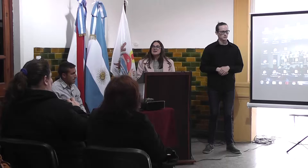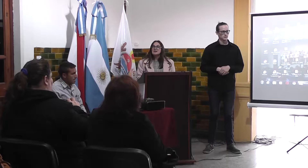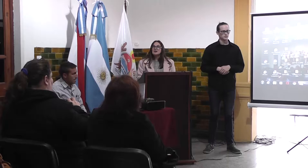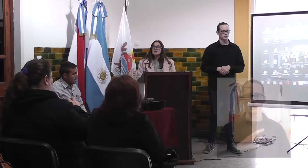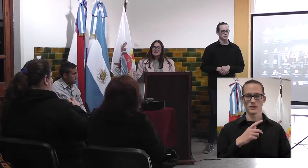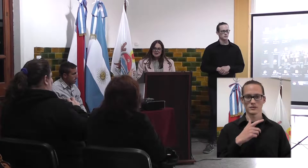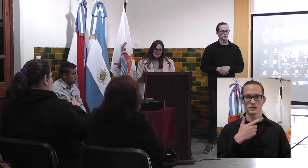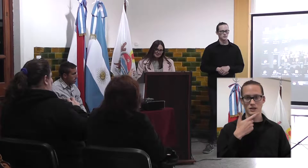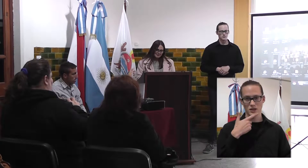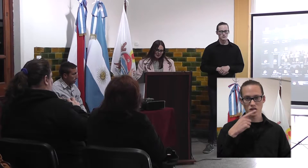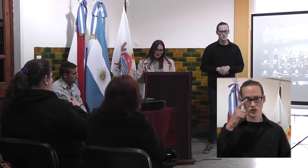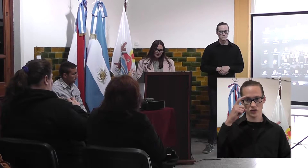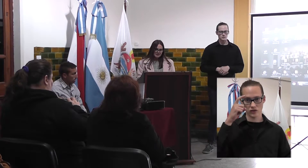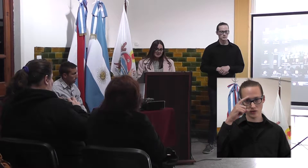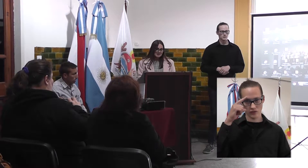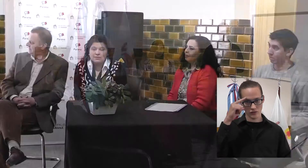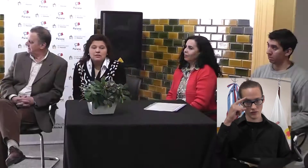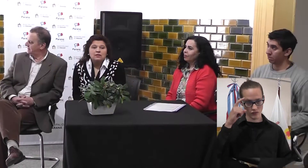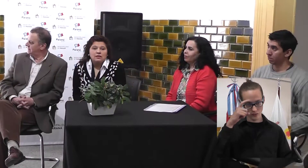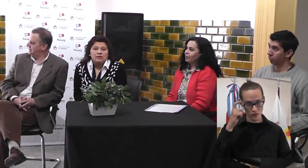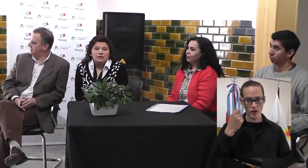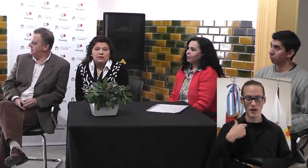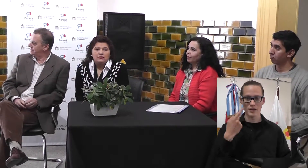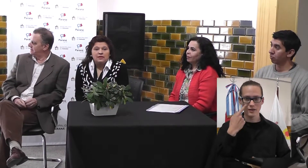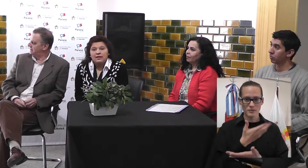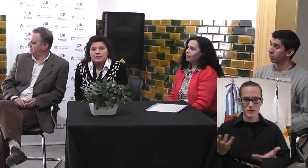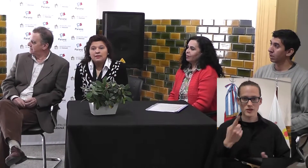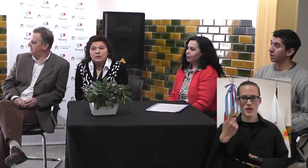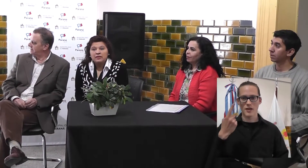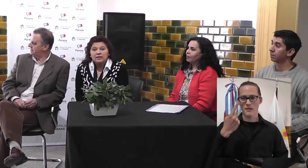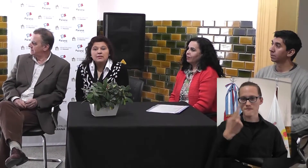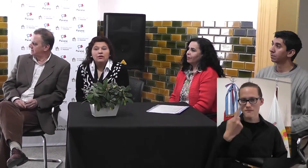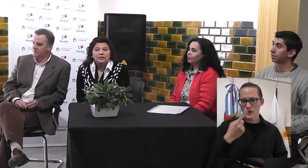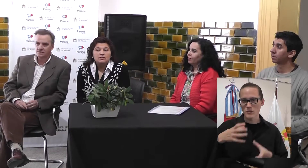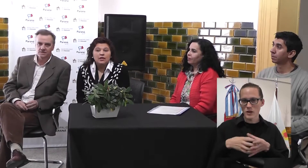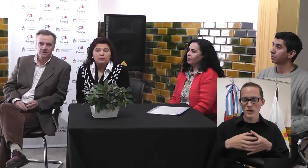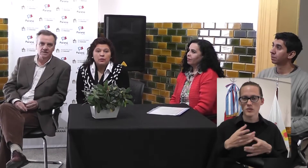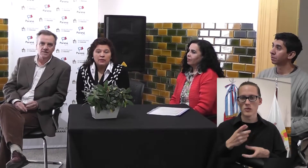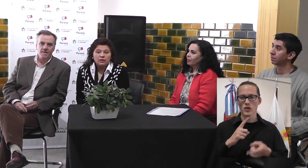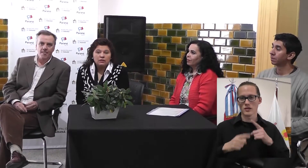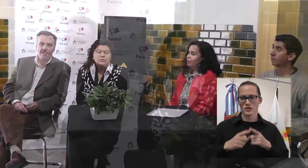Eduardo Solari en la presentación del primer equipo municipal de intérpretes en lengua de señas.